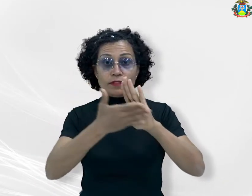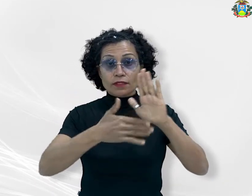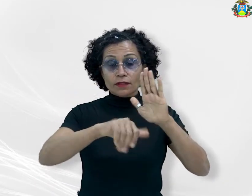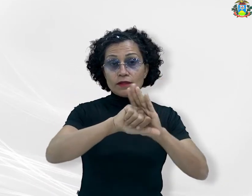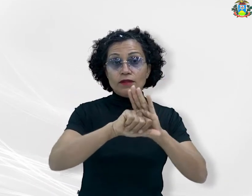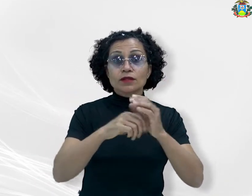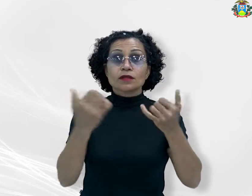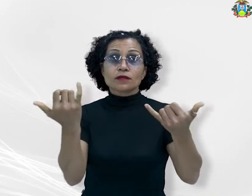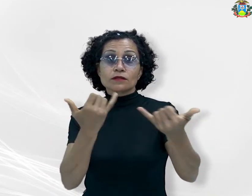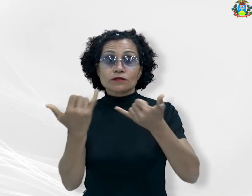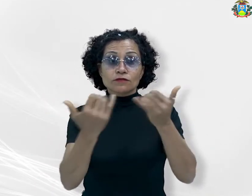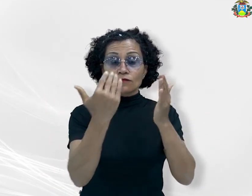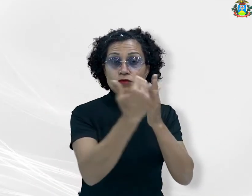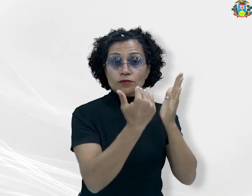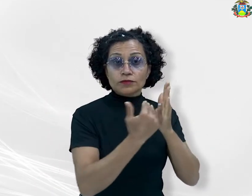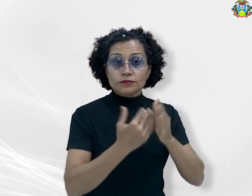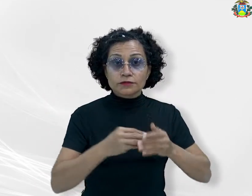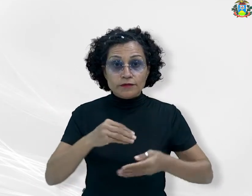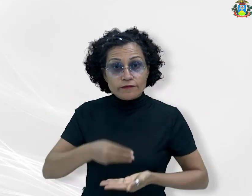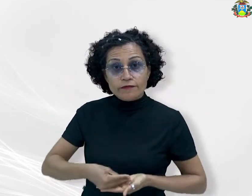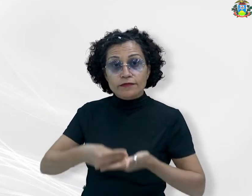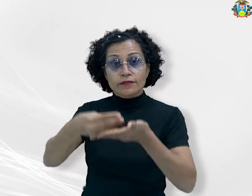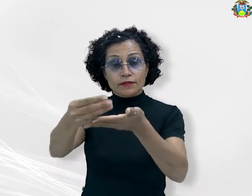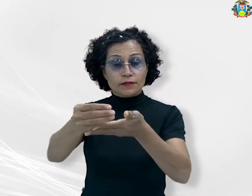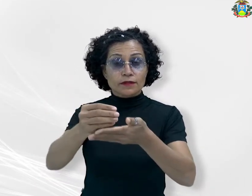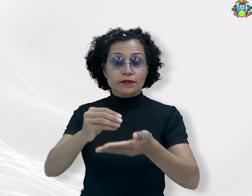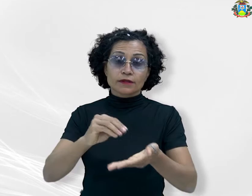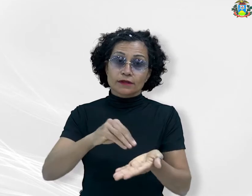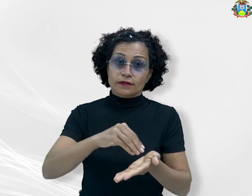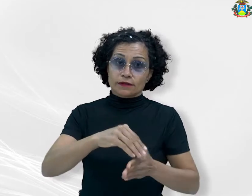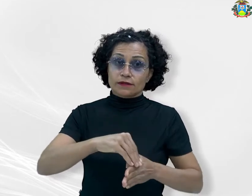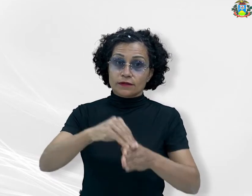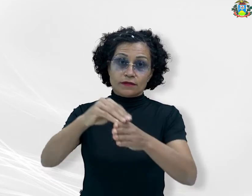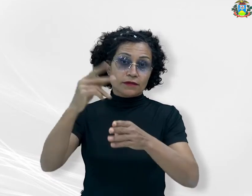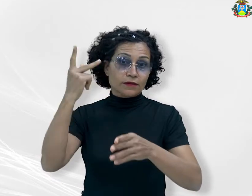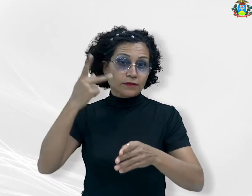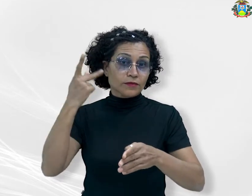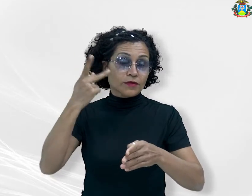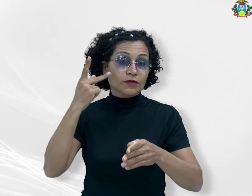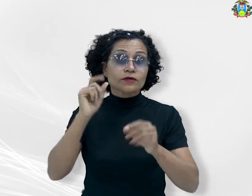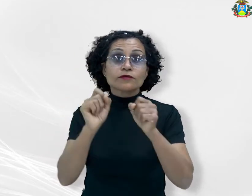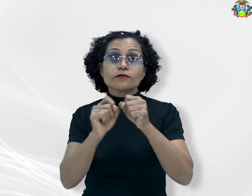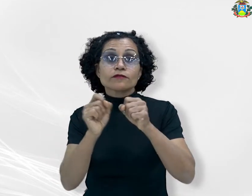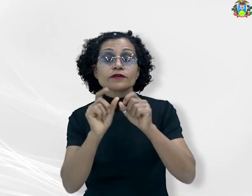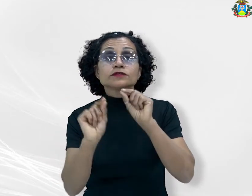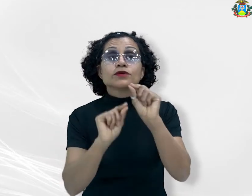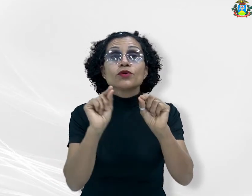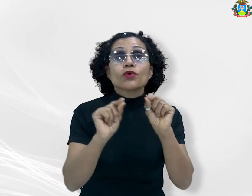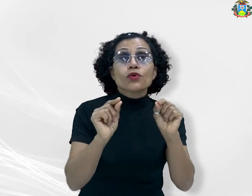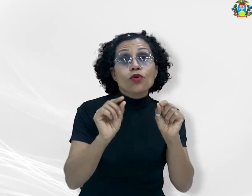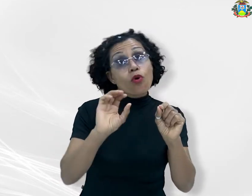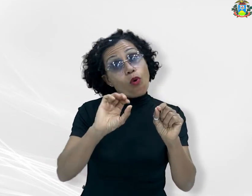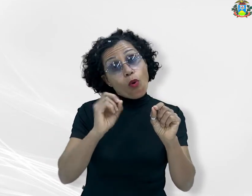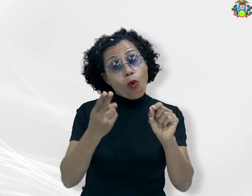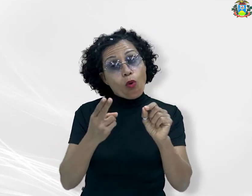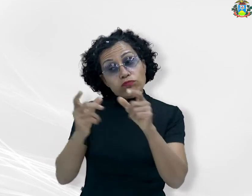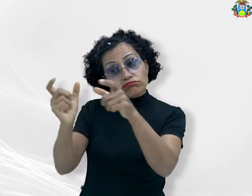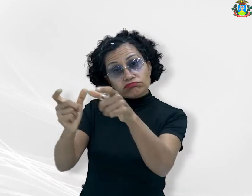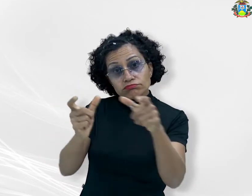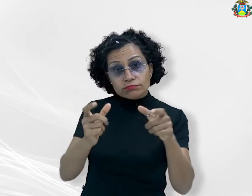escolhidas são encaminhadas aos promotores de justiça para a adoção das providências necessárias ou mesmo enviadas ao órgão responsável com